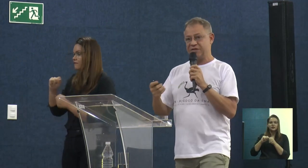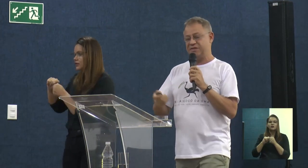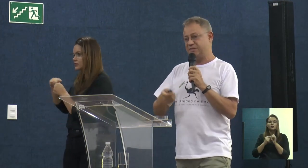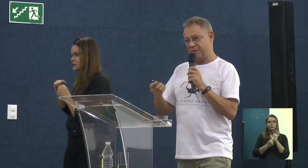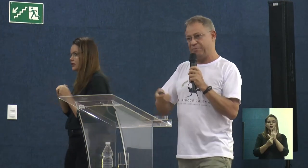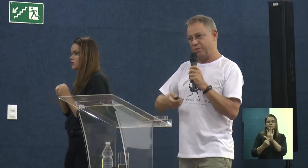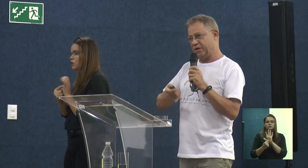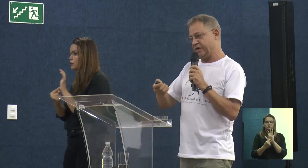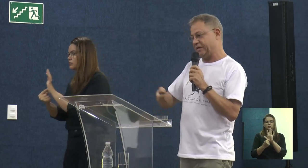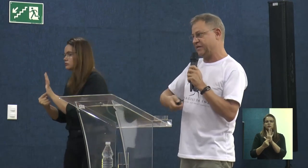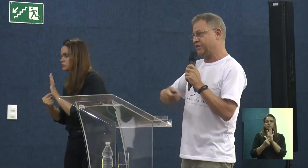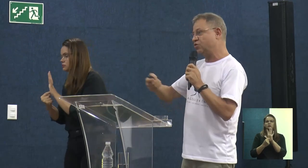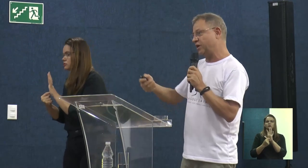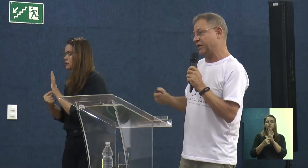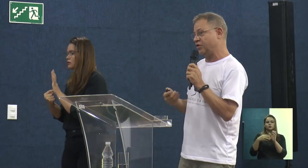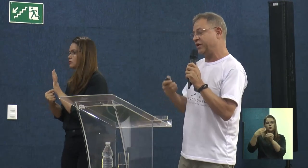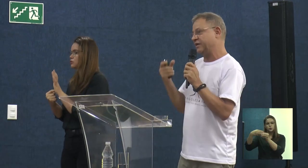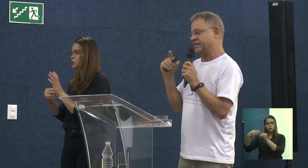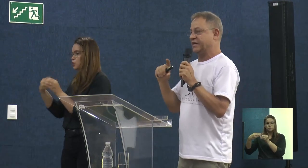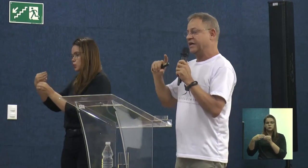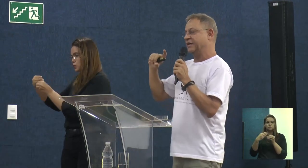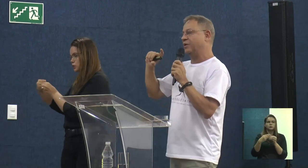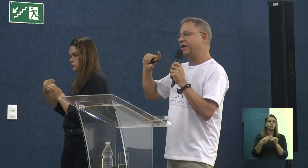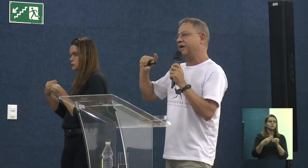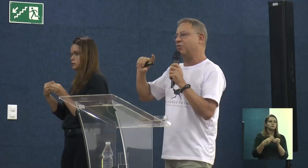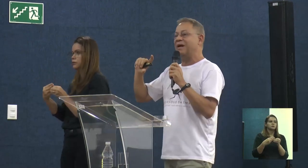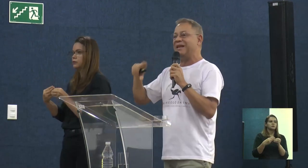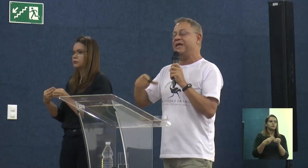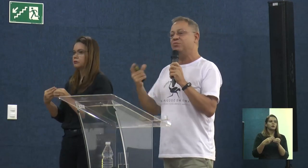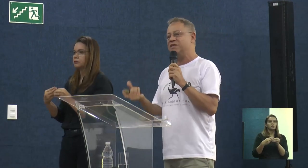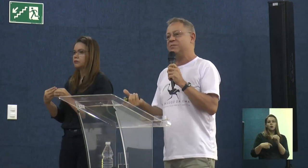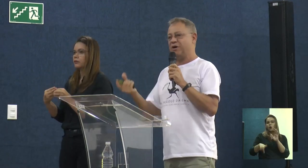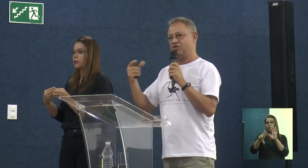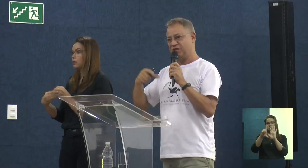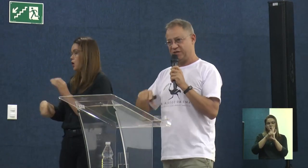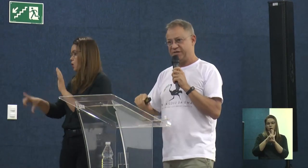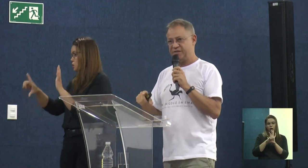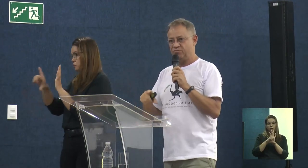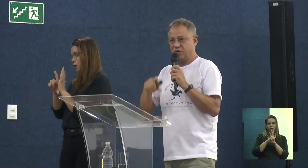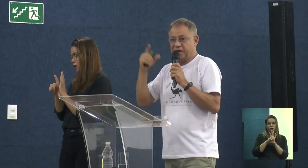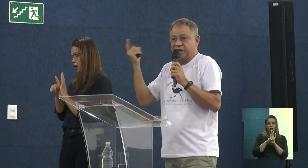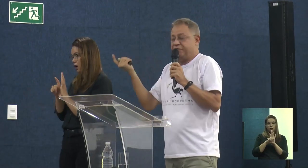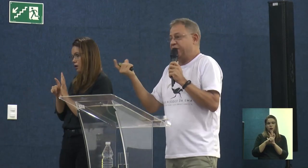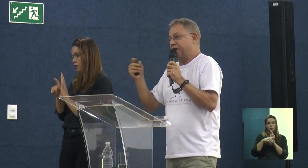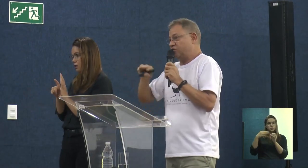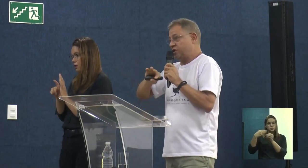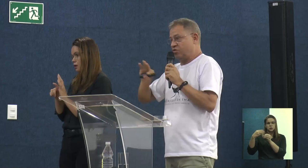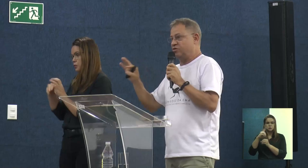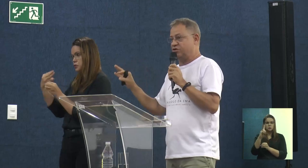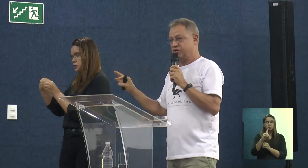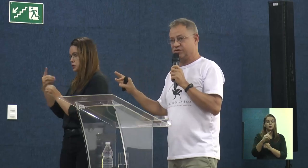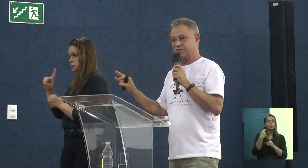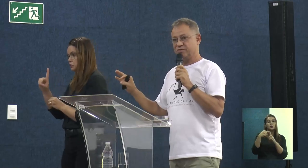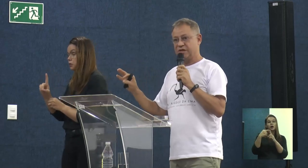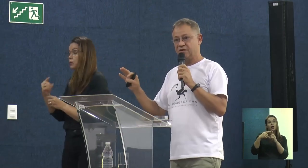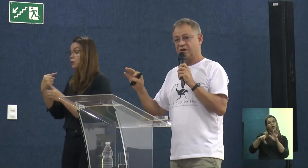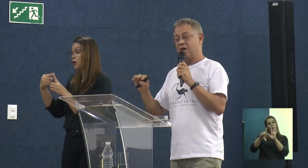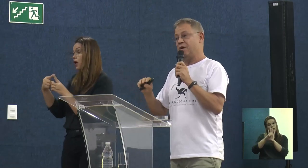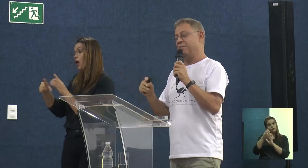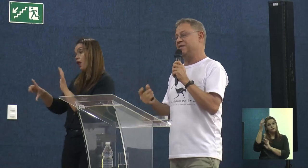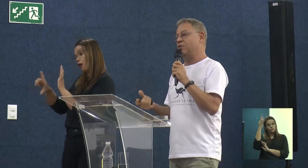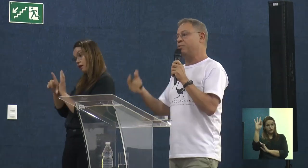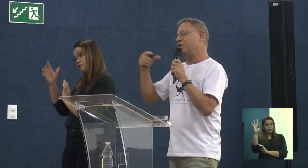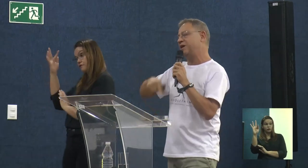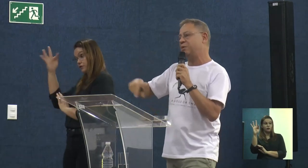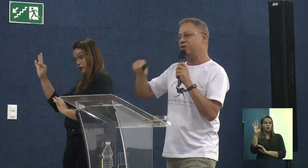município. Está circulando agora, quer dizer, não é uma lei municipal de ATIS, porque a lei federal já dá conta disso, certo?